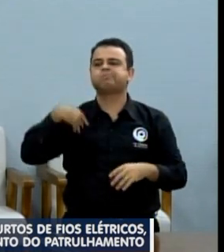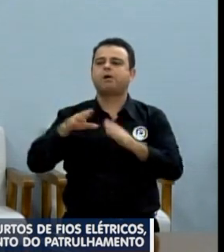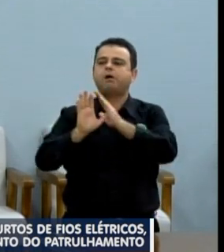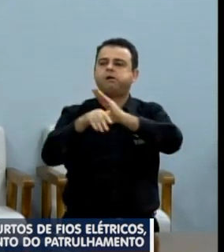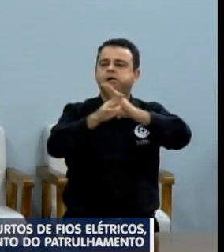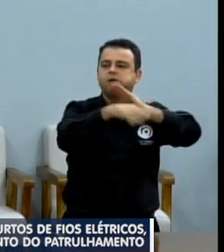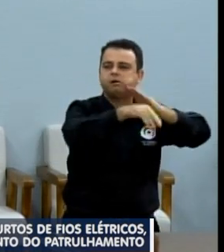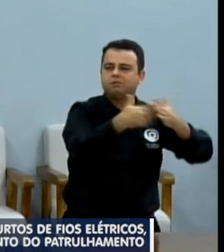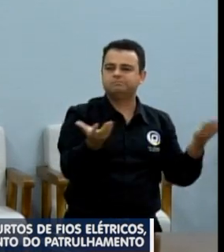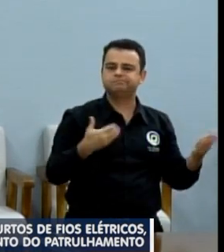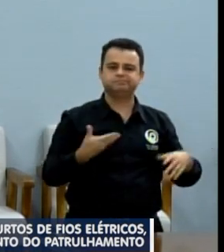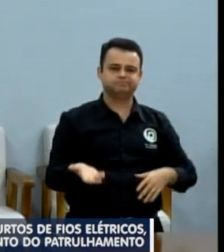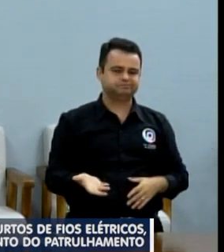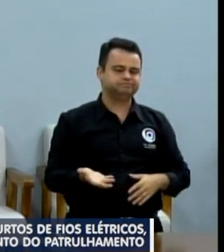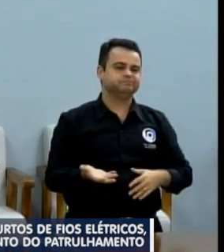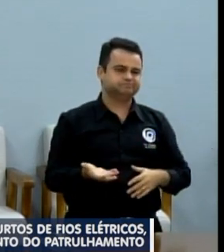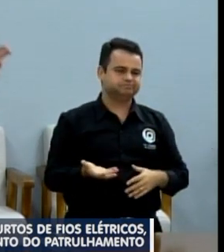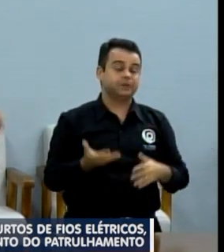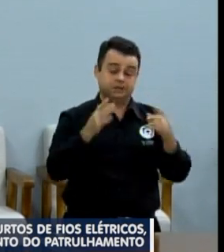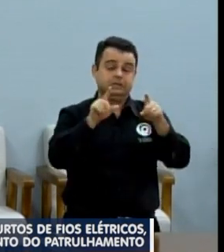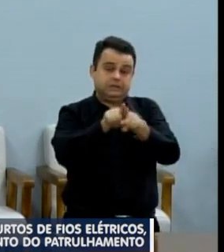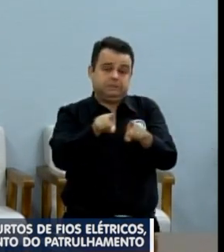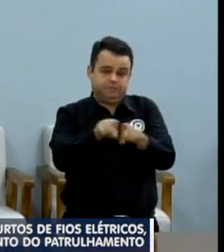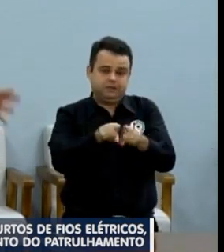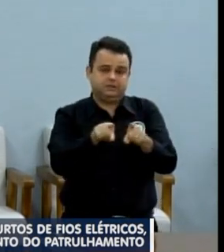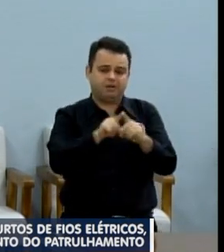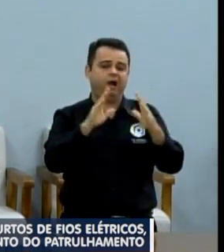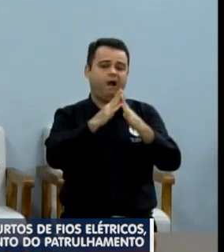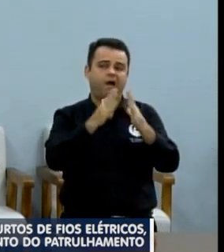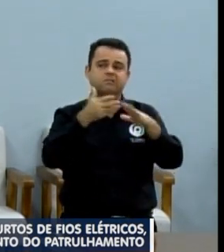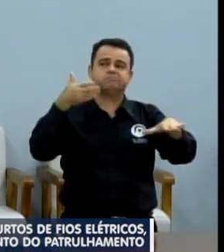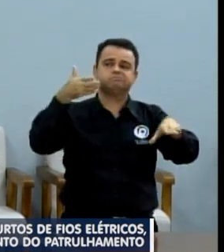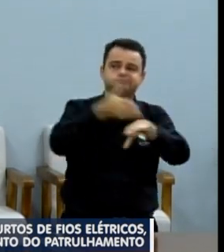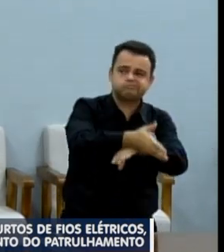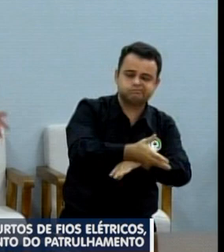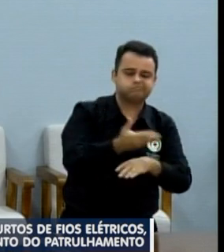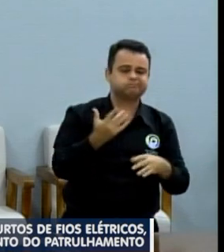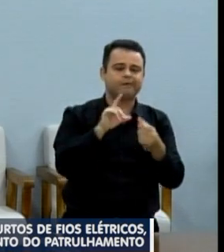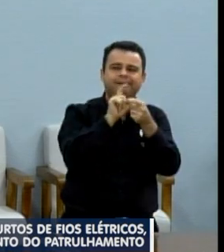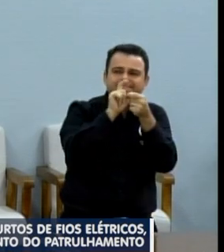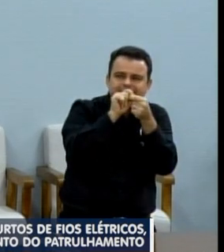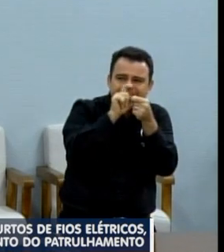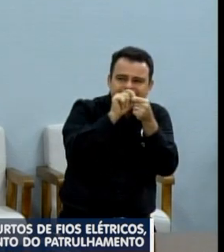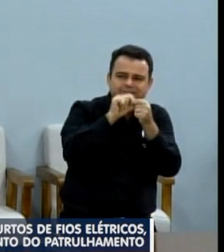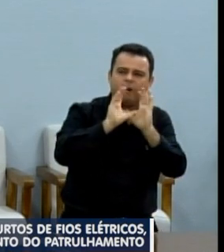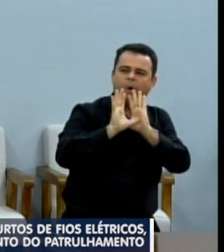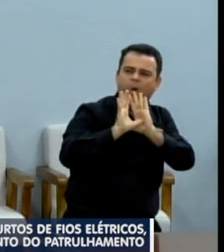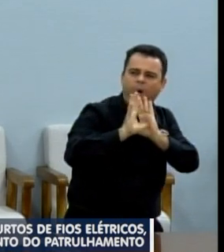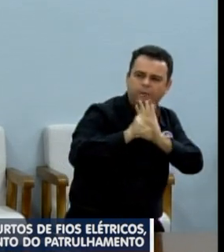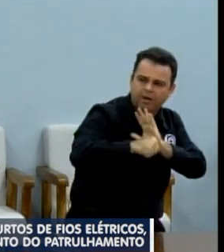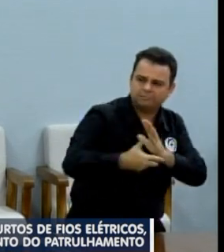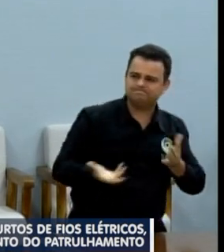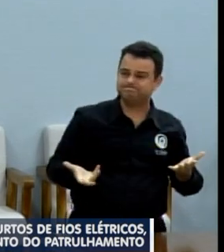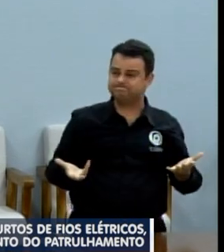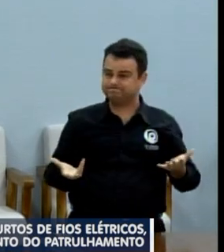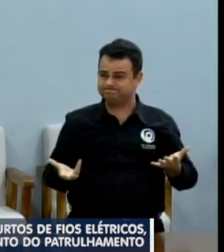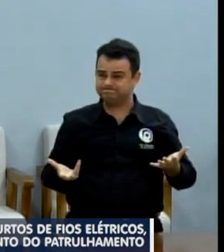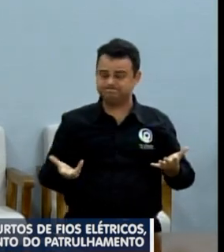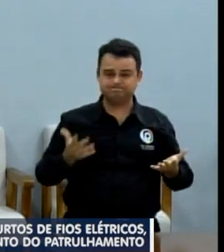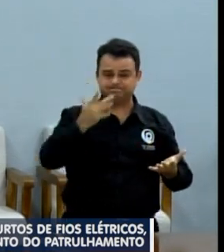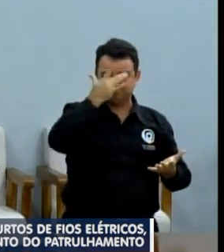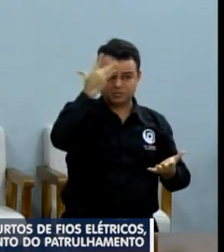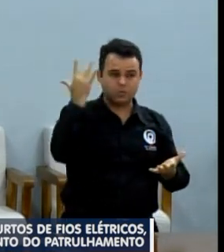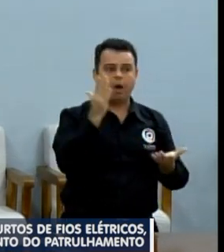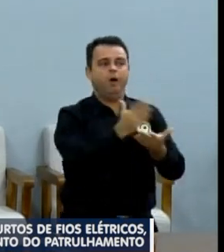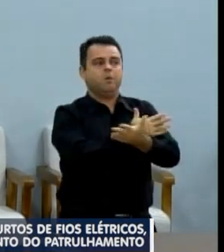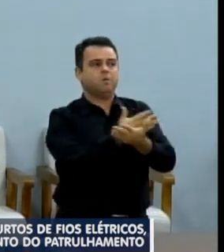instituição do nobre vereador também, que esteve lá roubando cadeado, fazendo arruaça, porque a pessoa talvez não está muito legal,